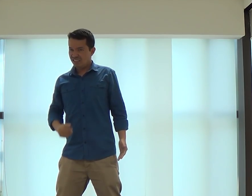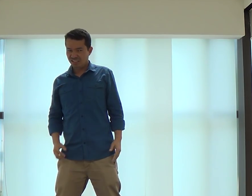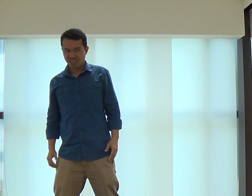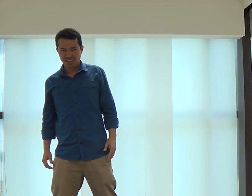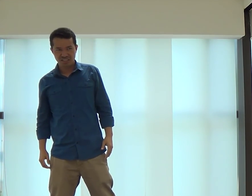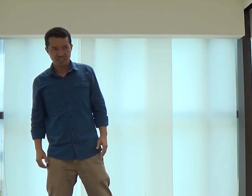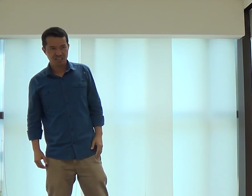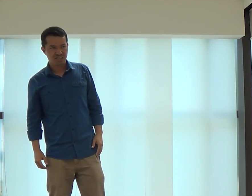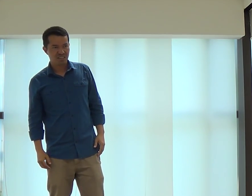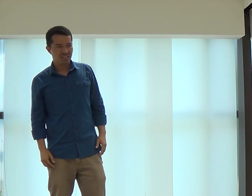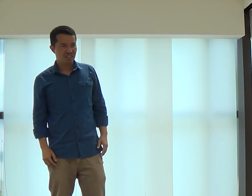pecado.